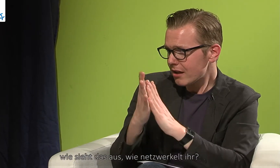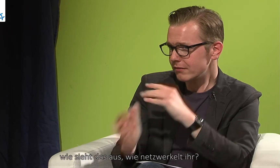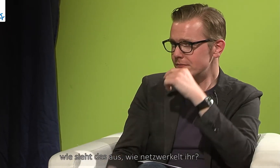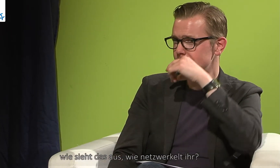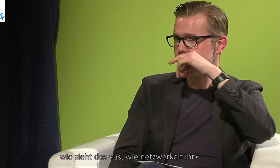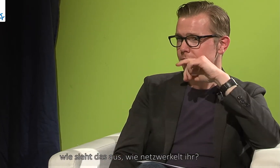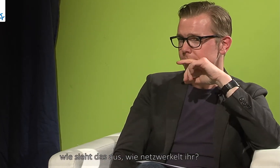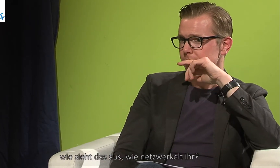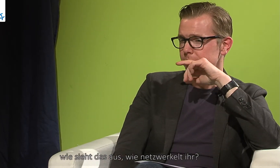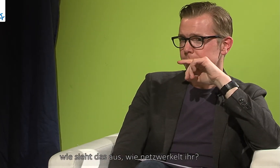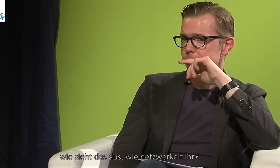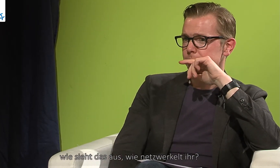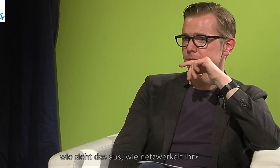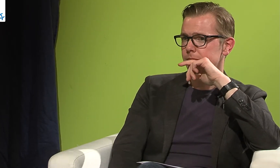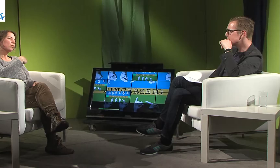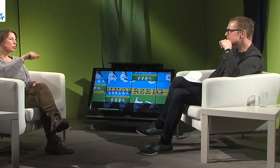euer Netzwerken zu verstehen?